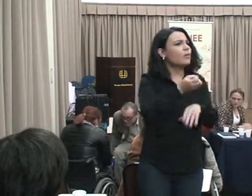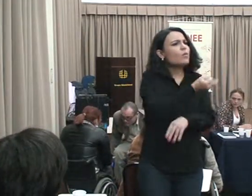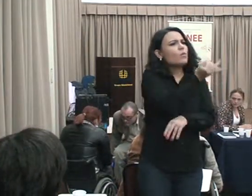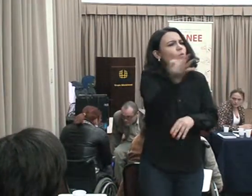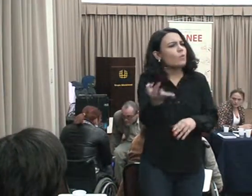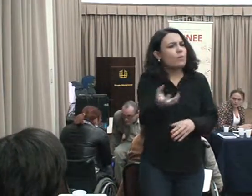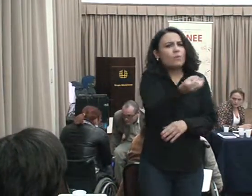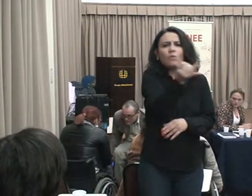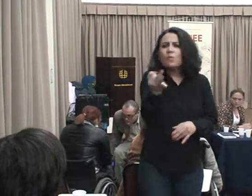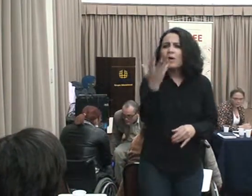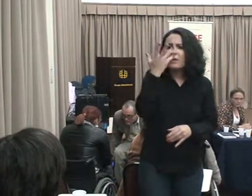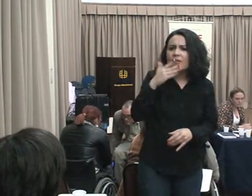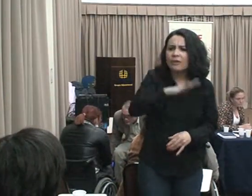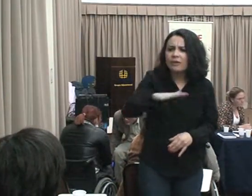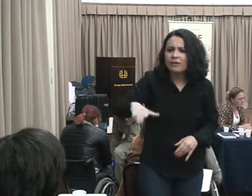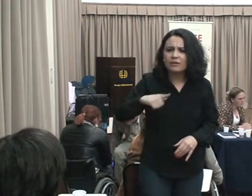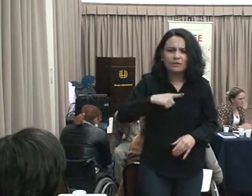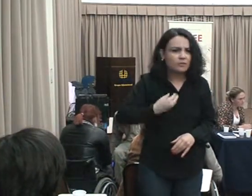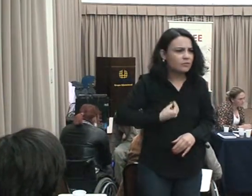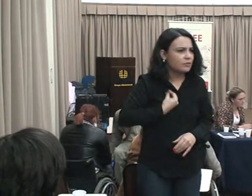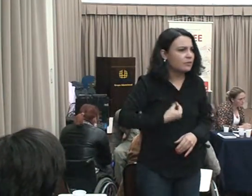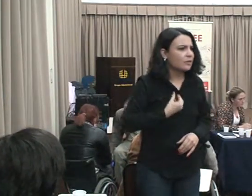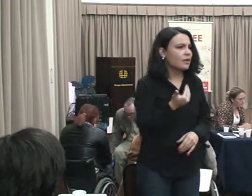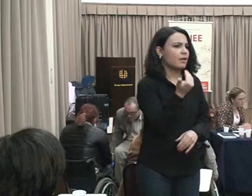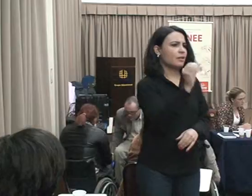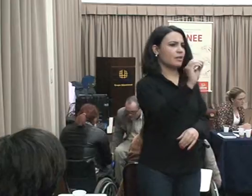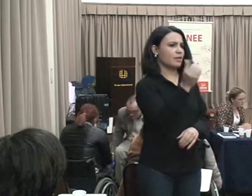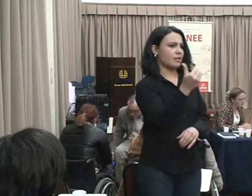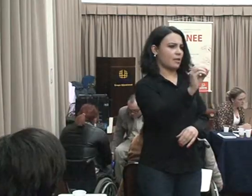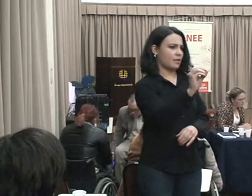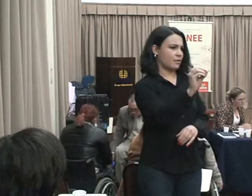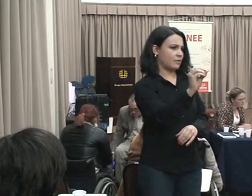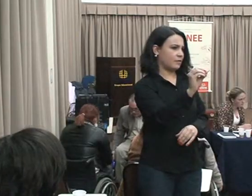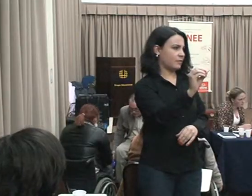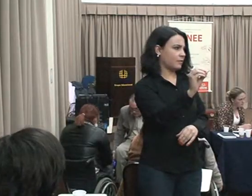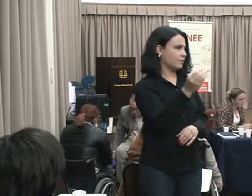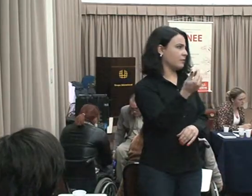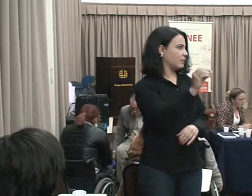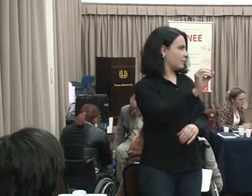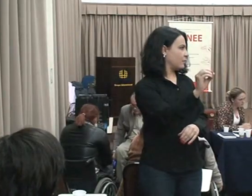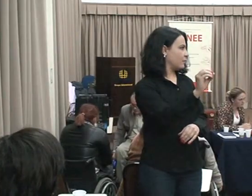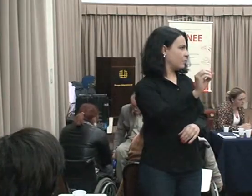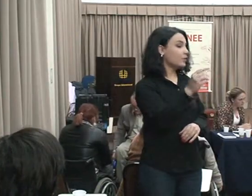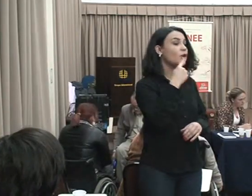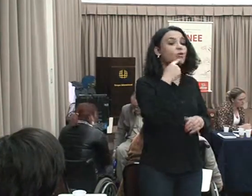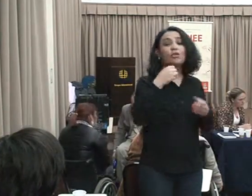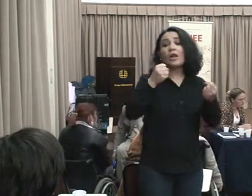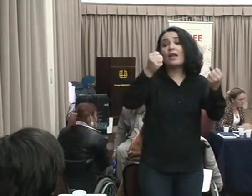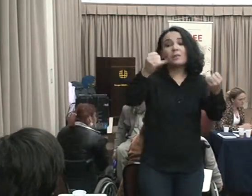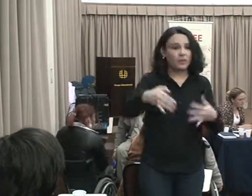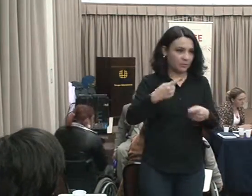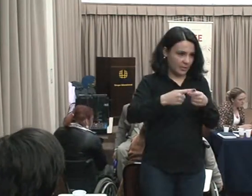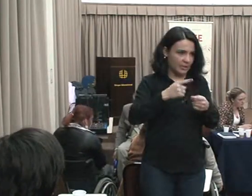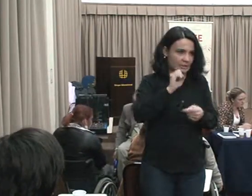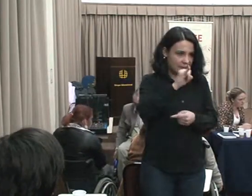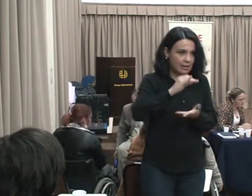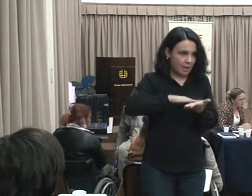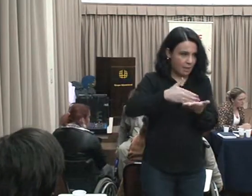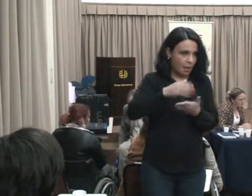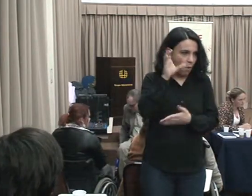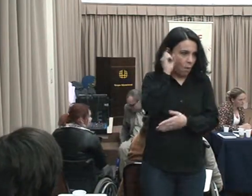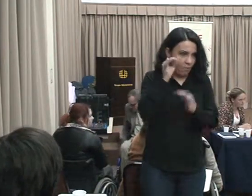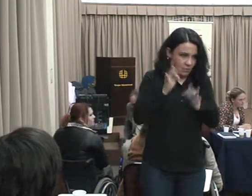lá naquele dia? Dez Não vieram todos, porque não tinha carona Ou se não estava o tempo que estava